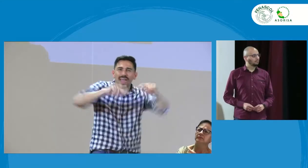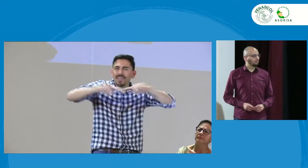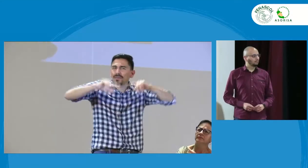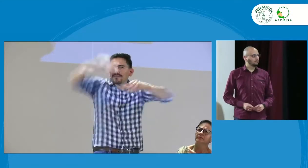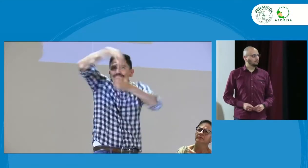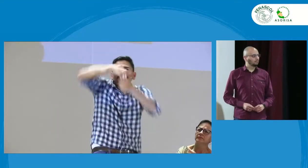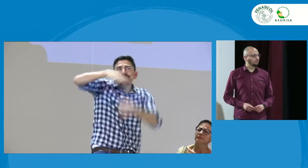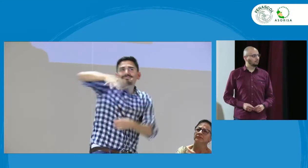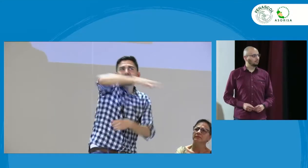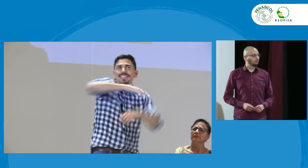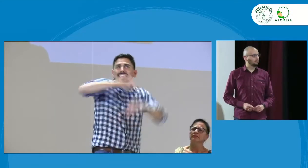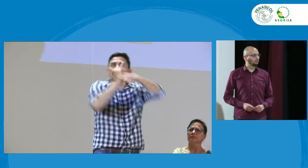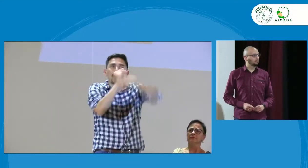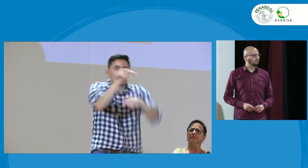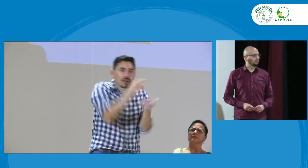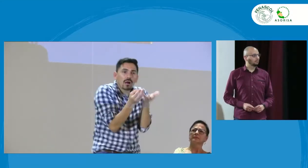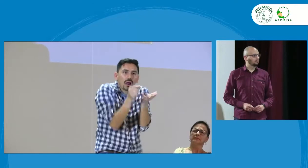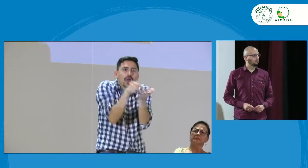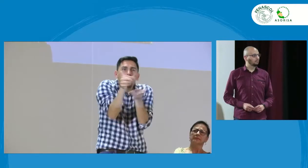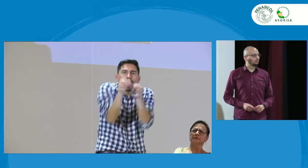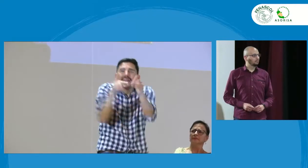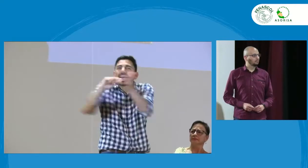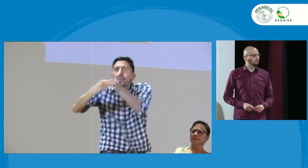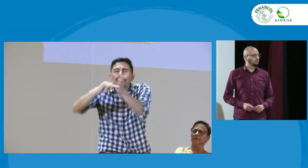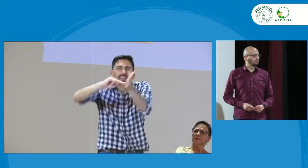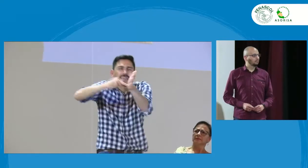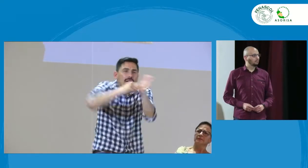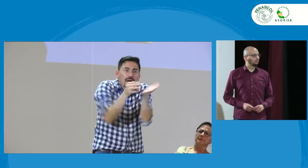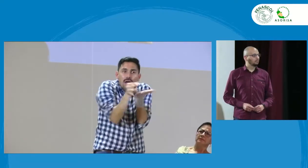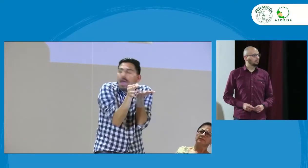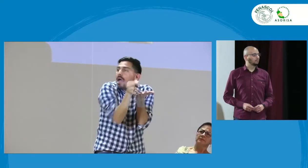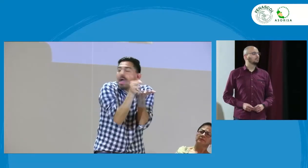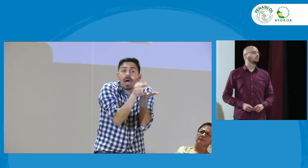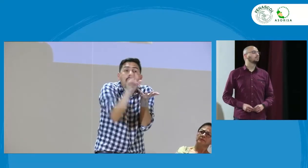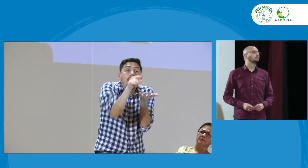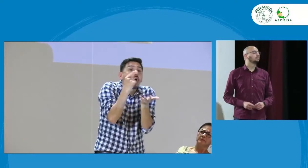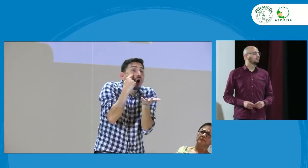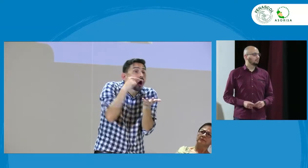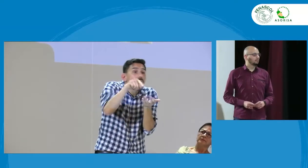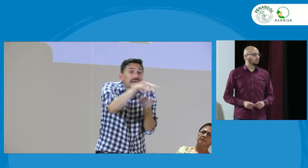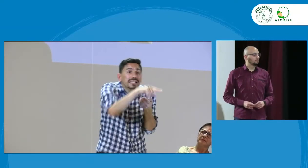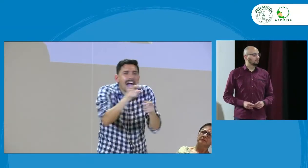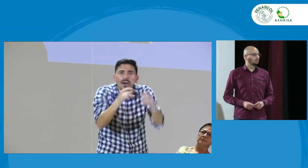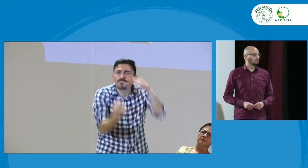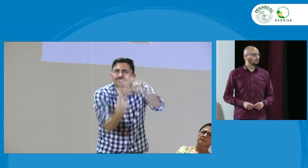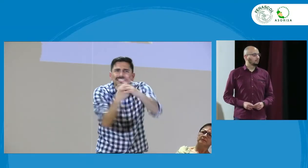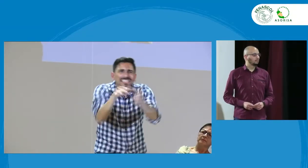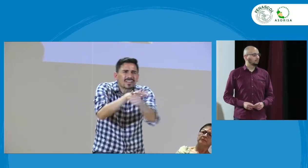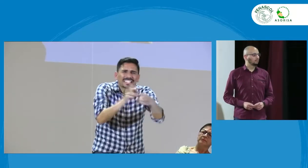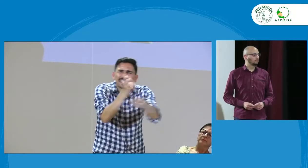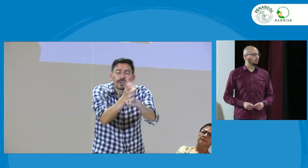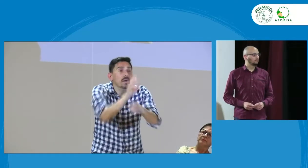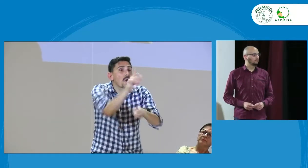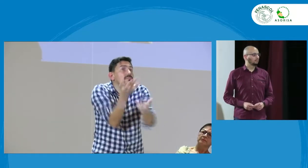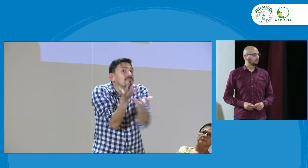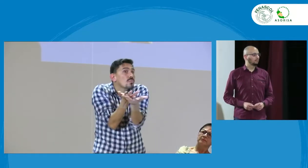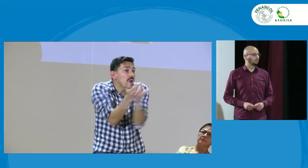parte la categorización como tal cuáles son los ajustes técnicos que hay que hacer y si surge